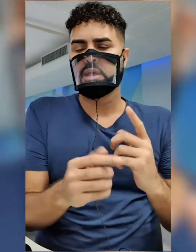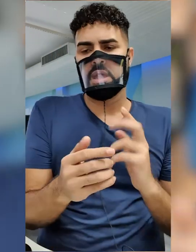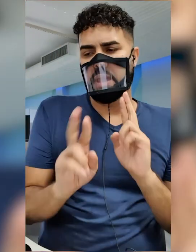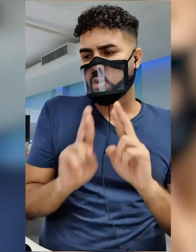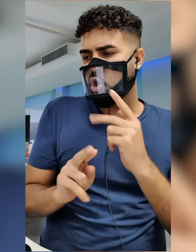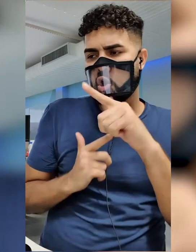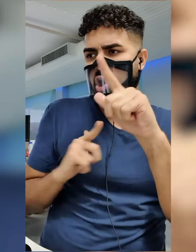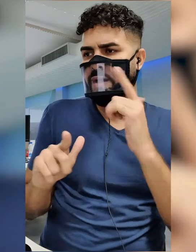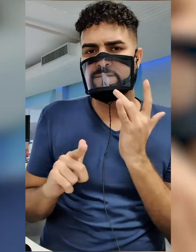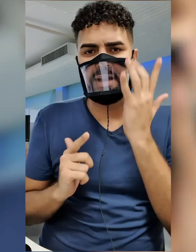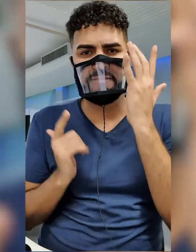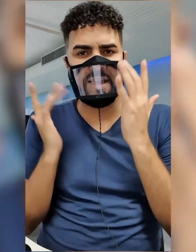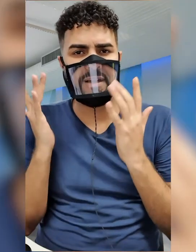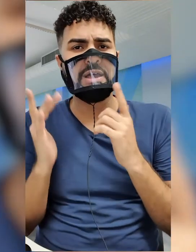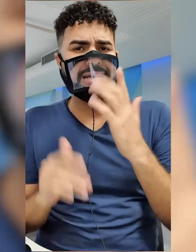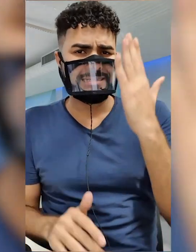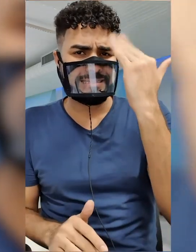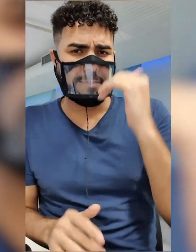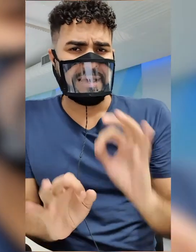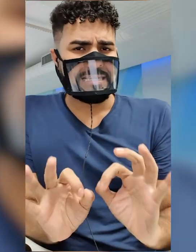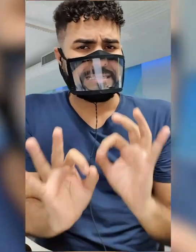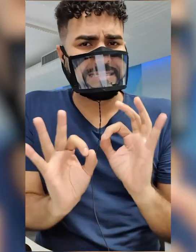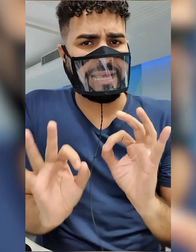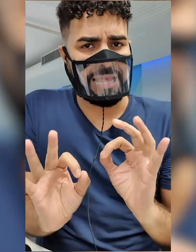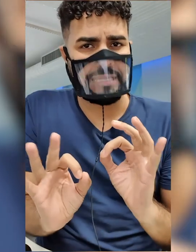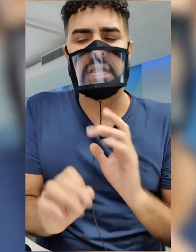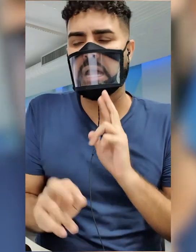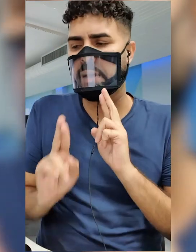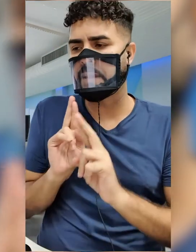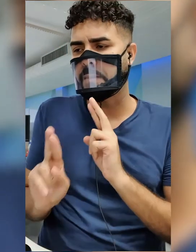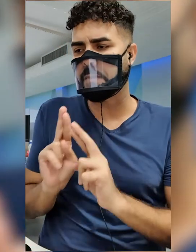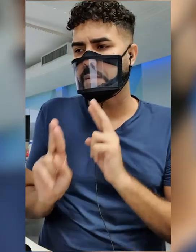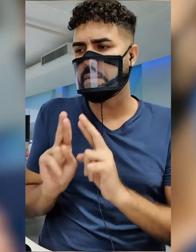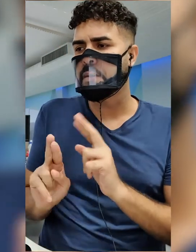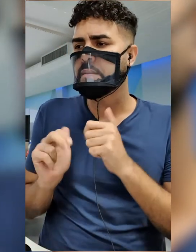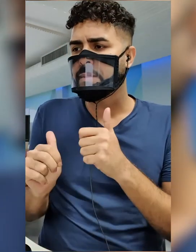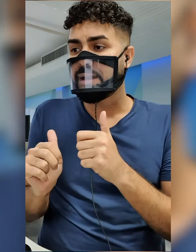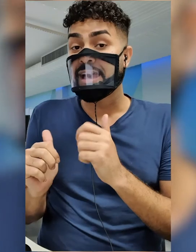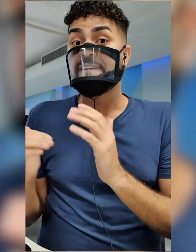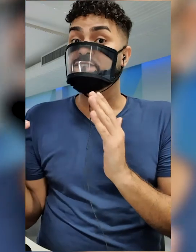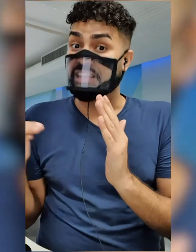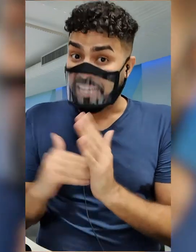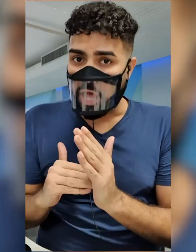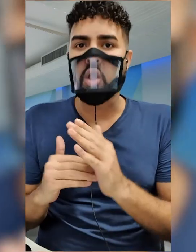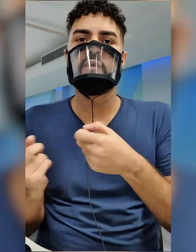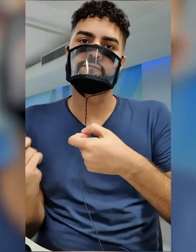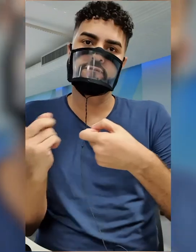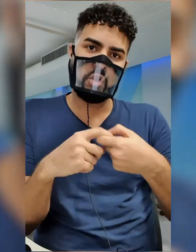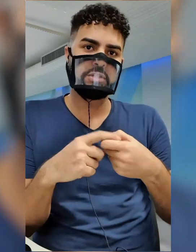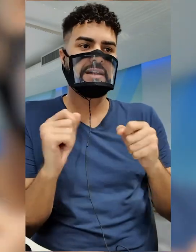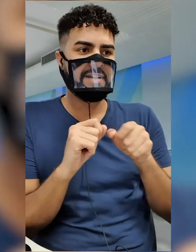caderno para você garantir essas questões mais fáceis, as questões que você tem certeza que sabe responder, e aí depois do que você retoma essas